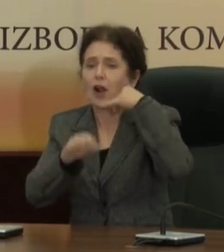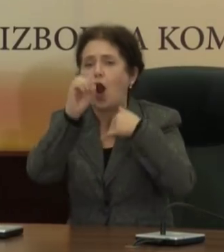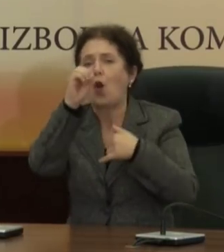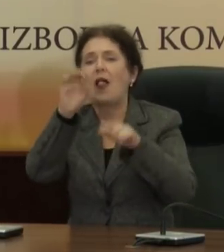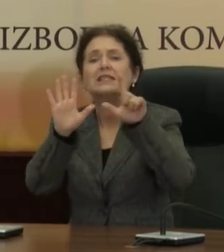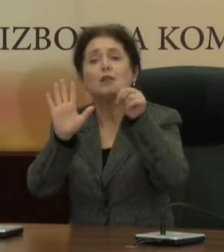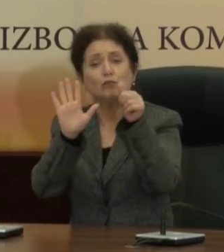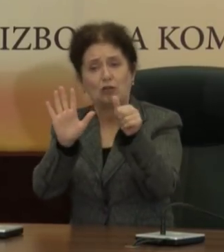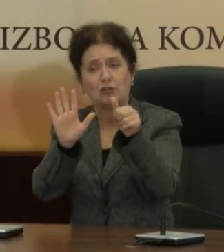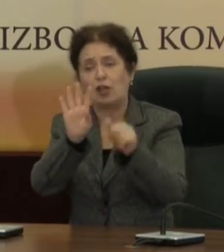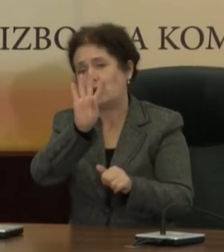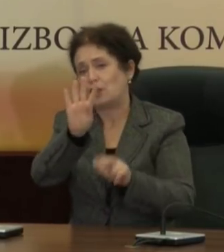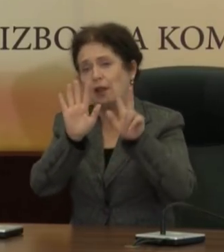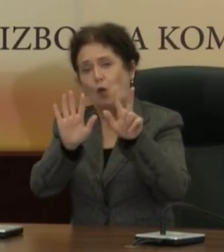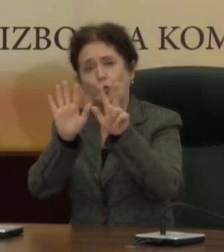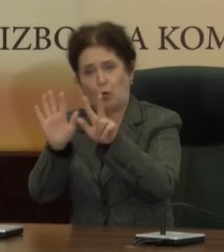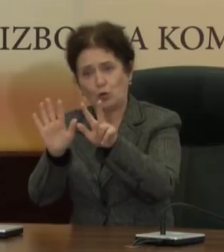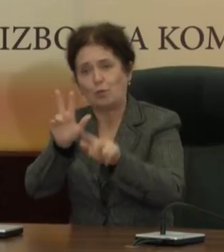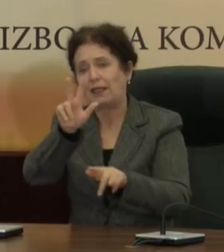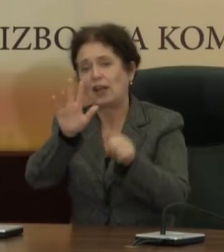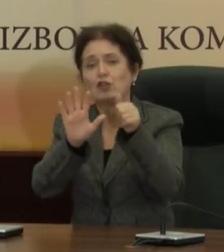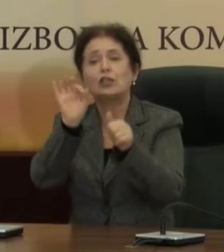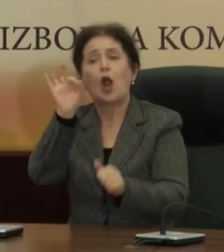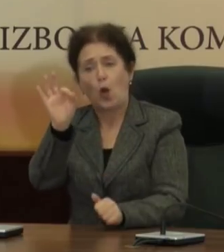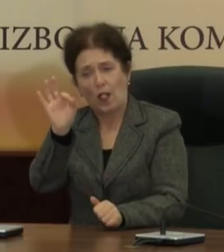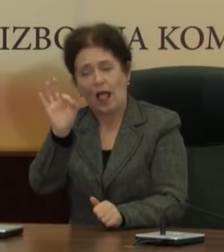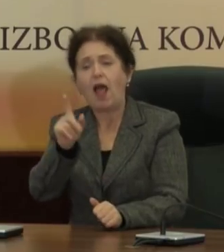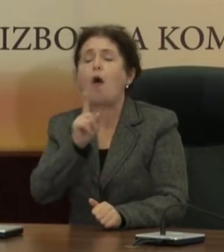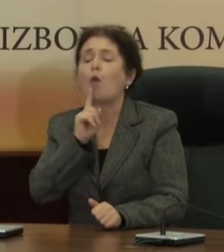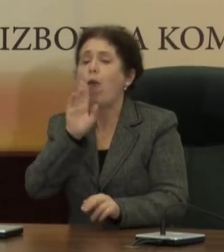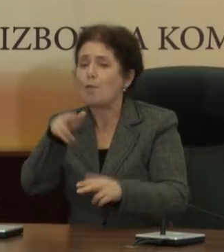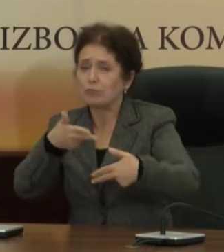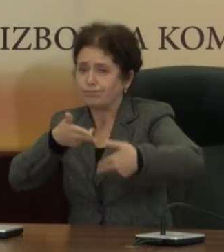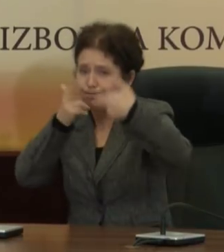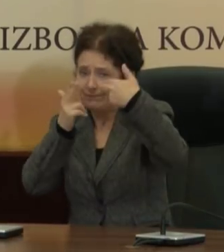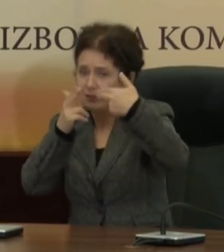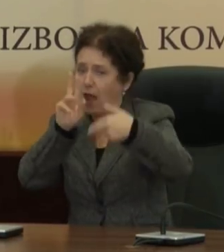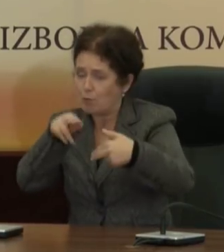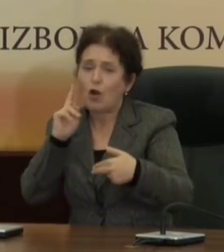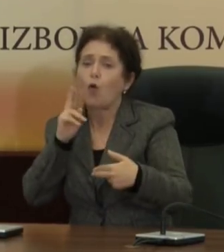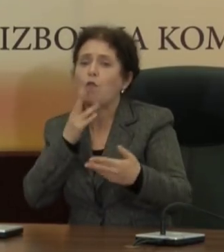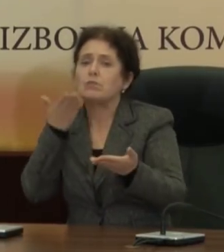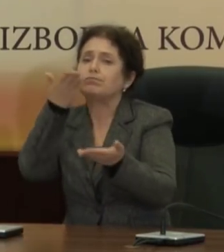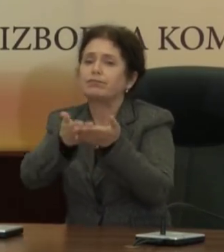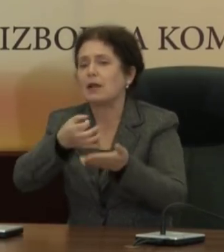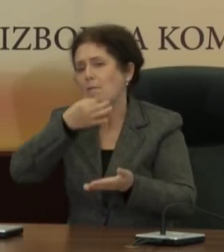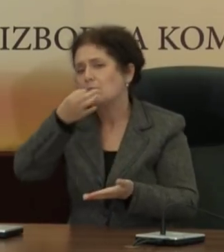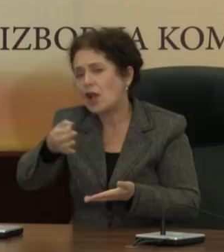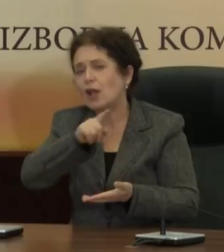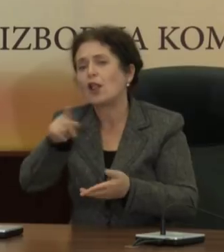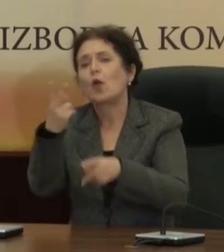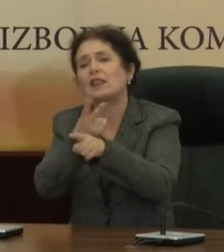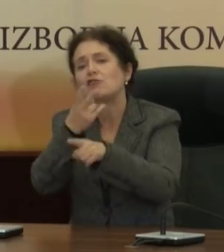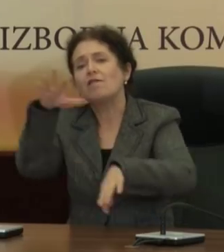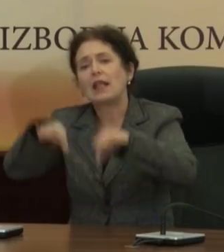076 488 360 на кој преко видеоповек Можа да постават прашање до Државната